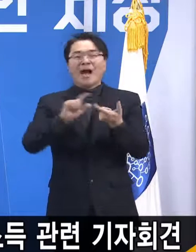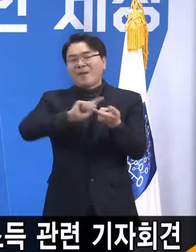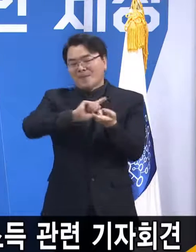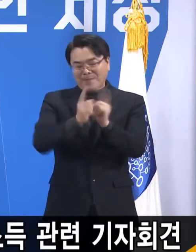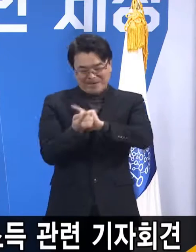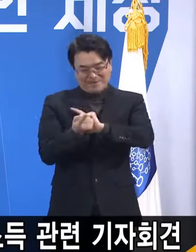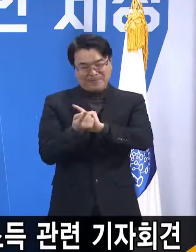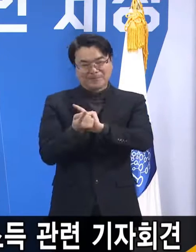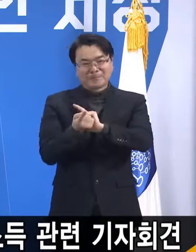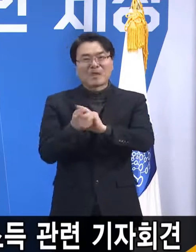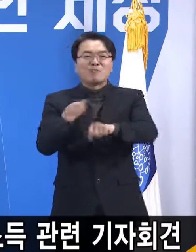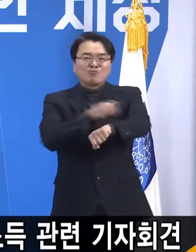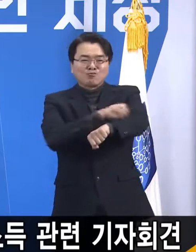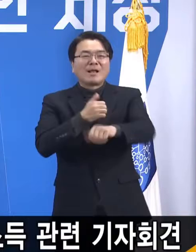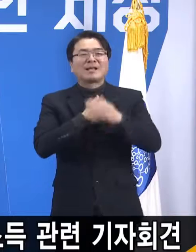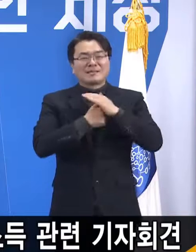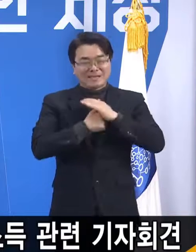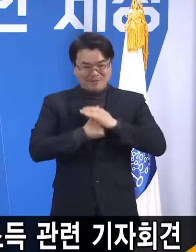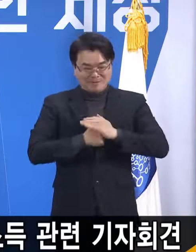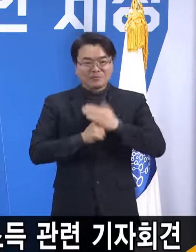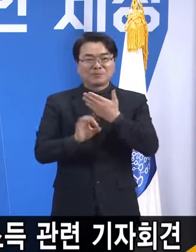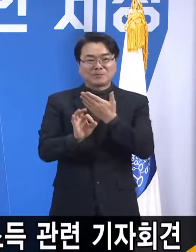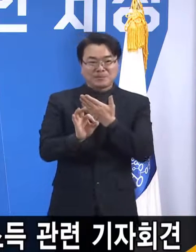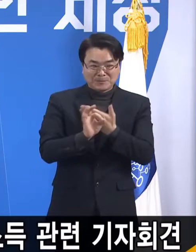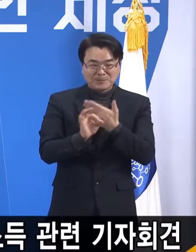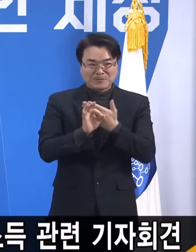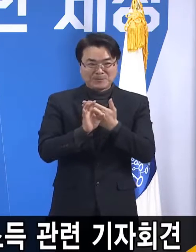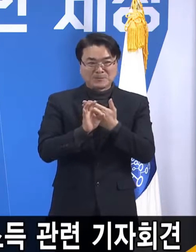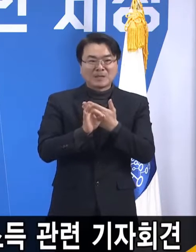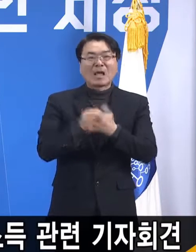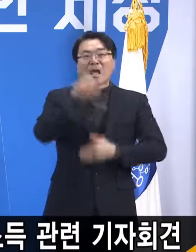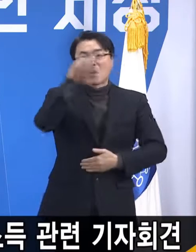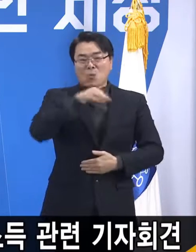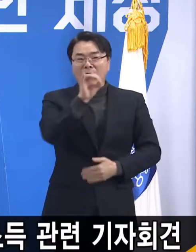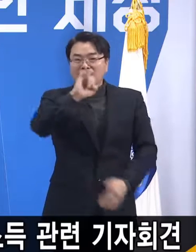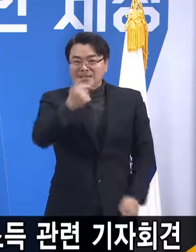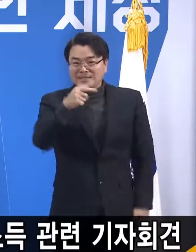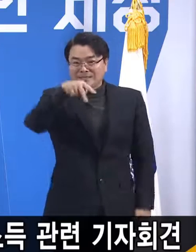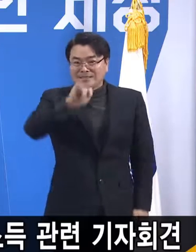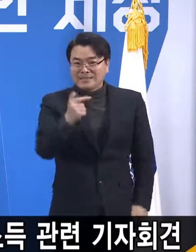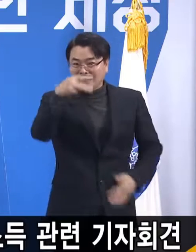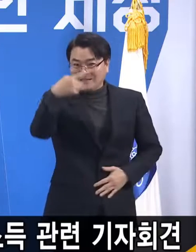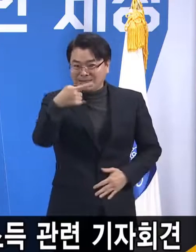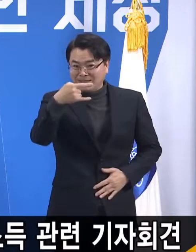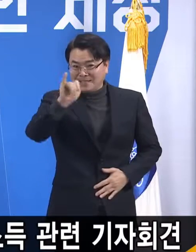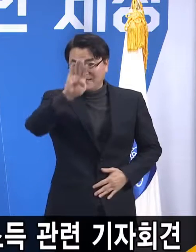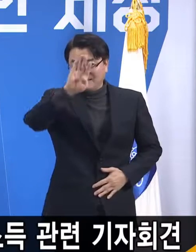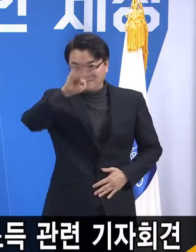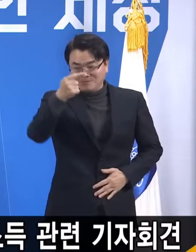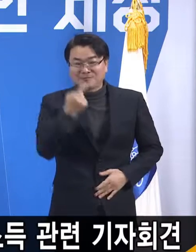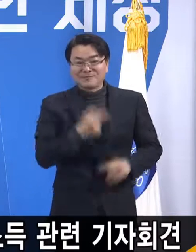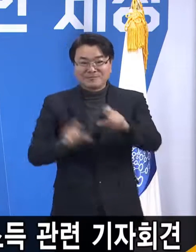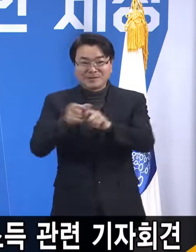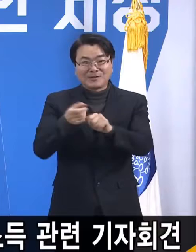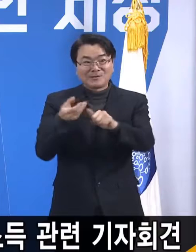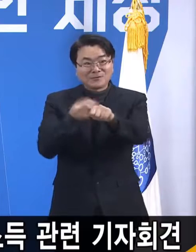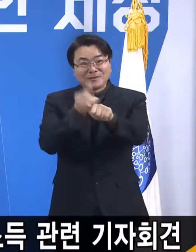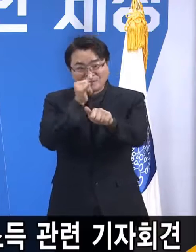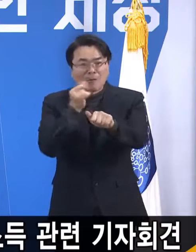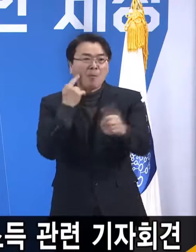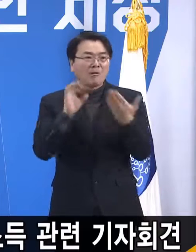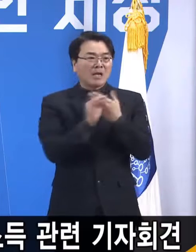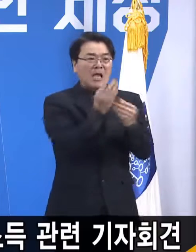저희가 지역화폐에 대해서 인센티브를 지급해서 보완해 드리고 있는 것입니다. 현금과 똑같으면